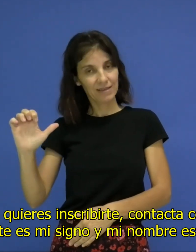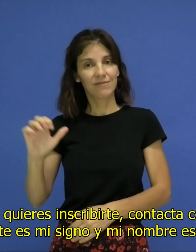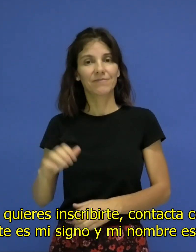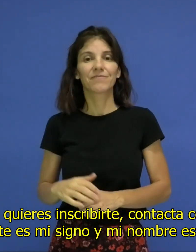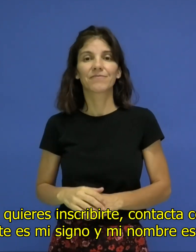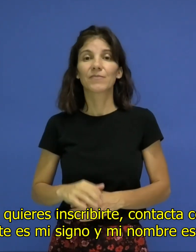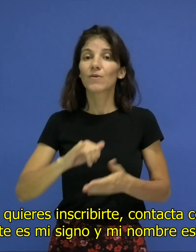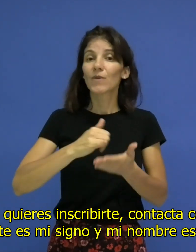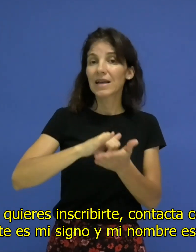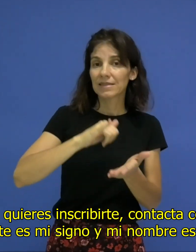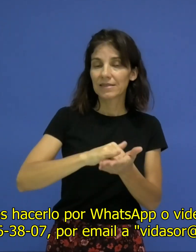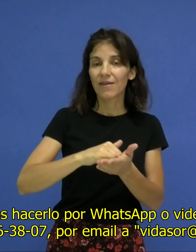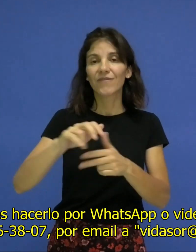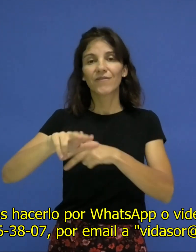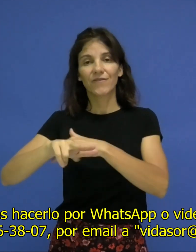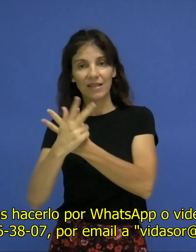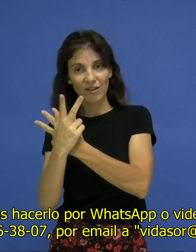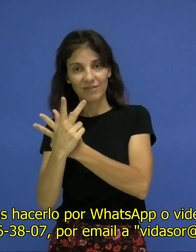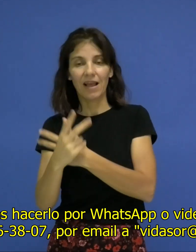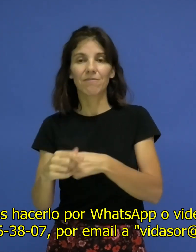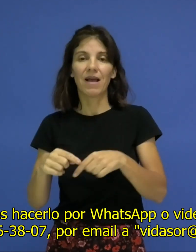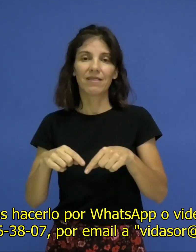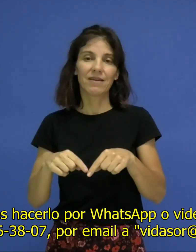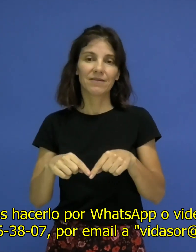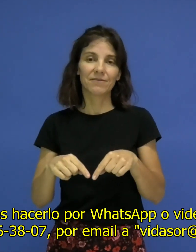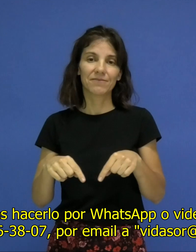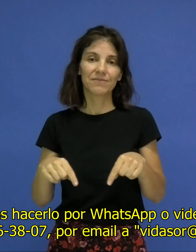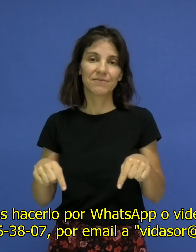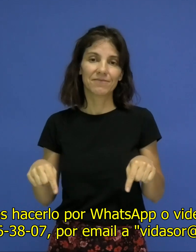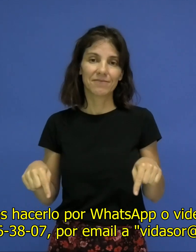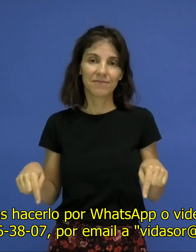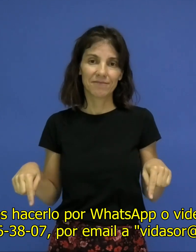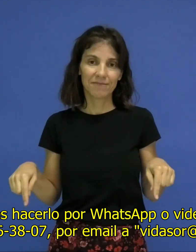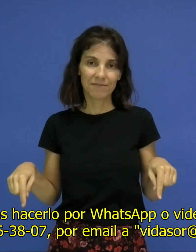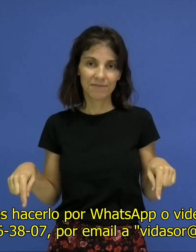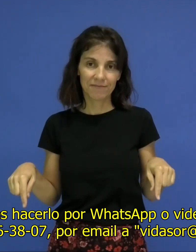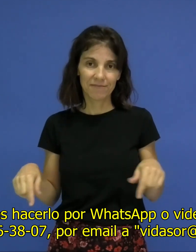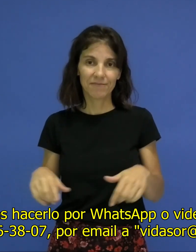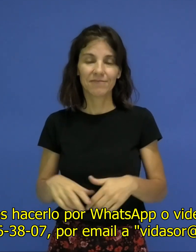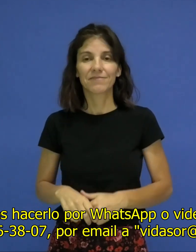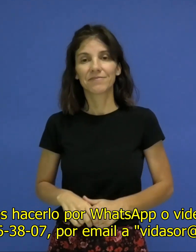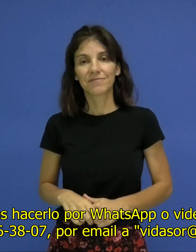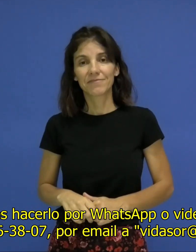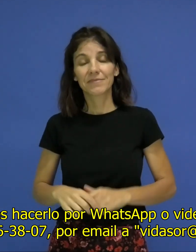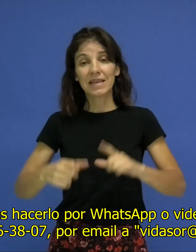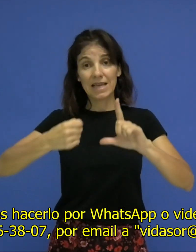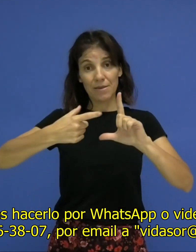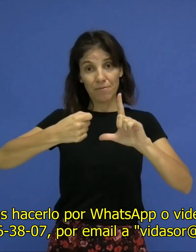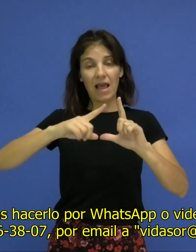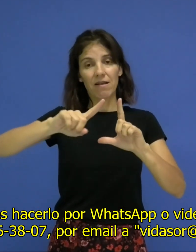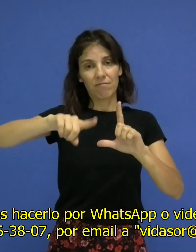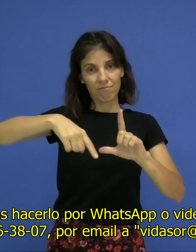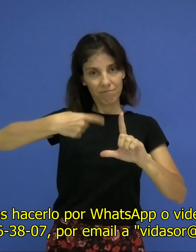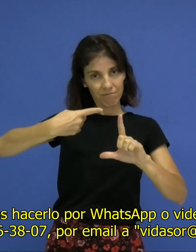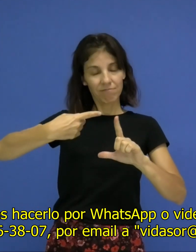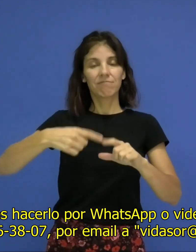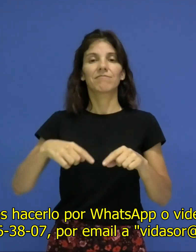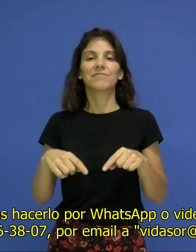Y me llamo Montse. Puedes hacerlo por WhatsApp o videollamada al siguiente número de teléfono.